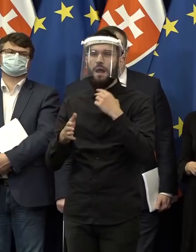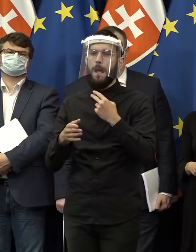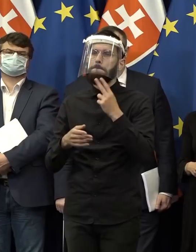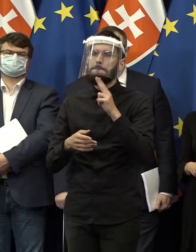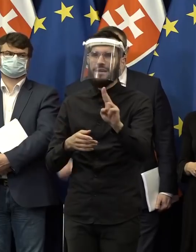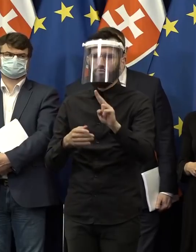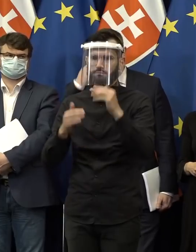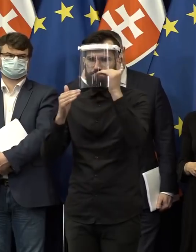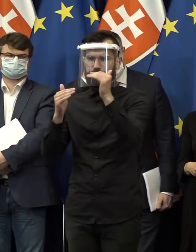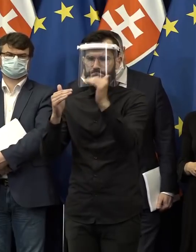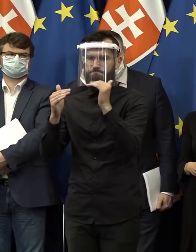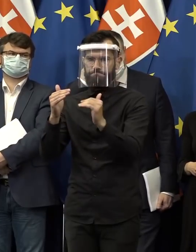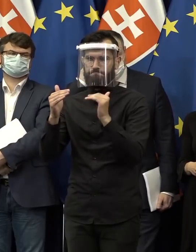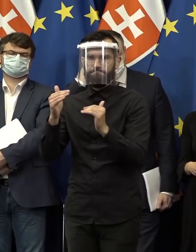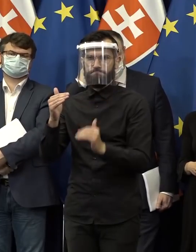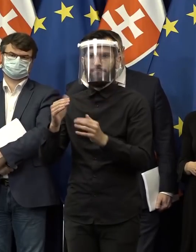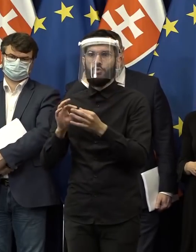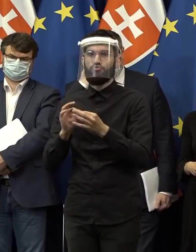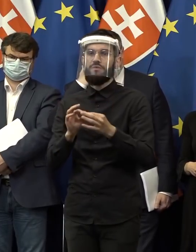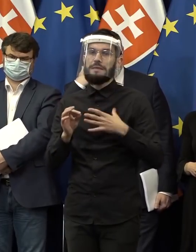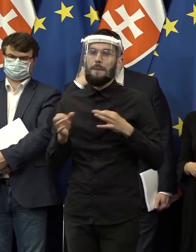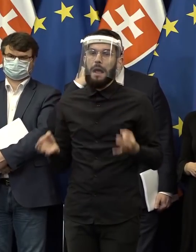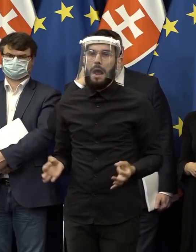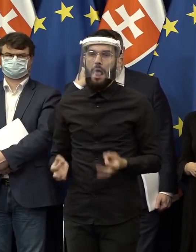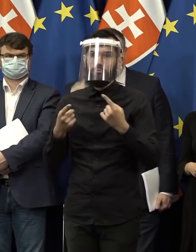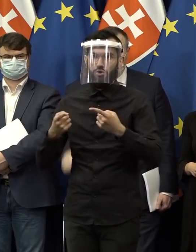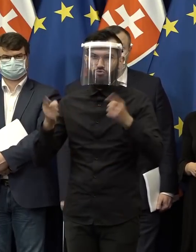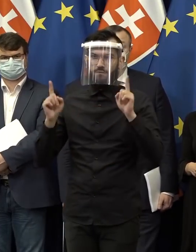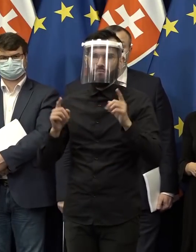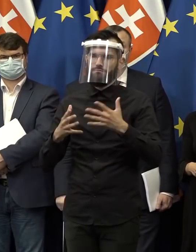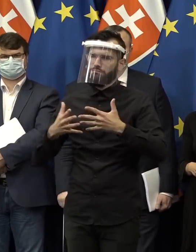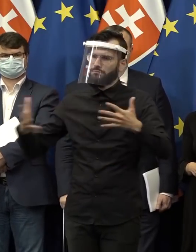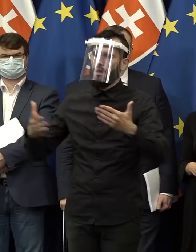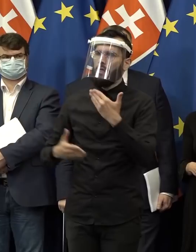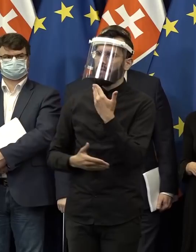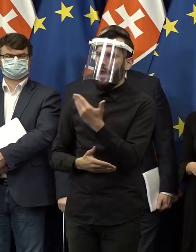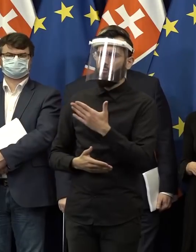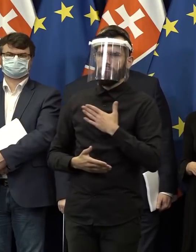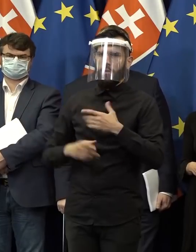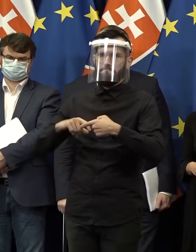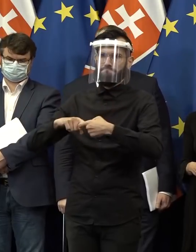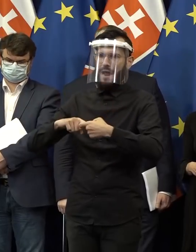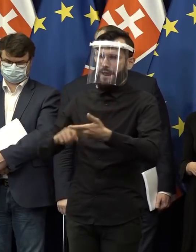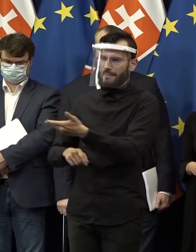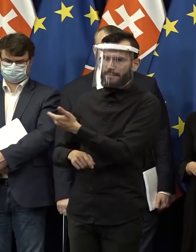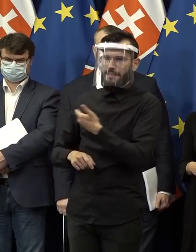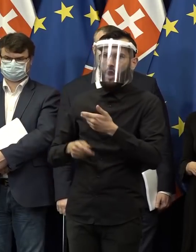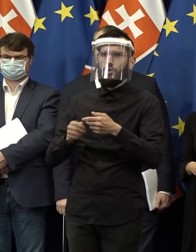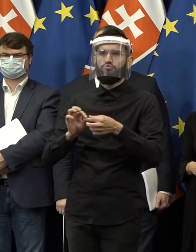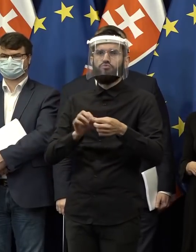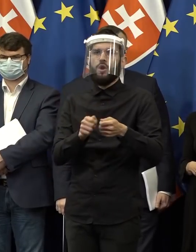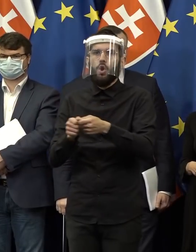prísľubov na ceste k lepšiemu Slovensku. Ešte raz veľké ďakujem môjim partnerom v tejto koalícii,